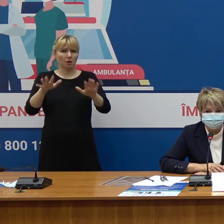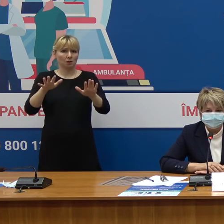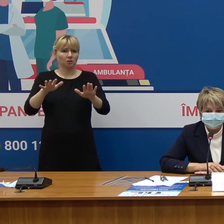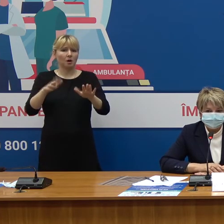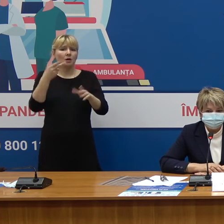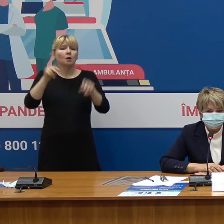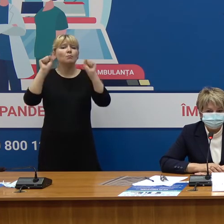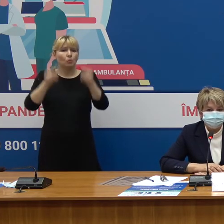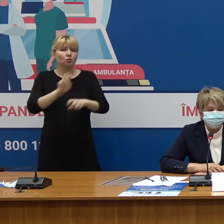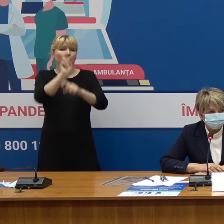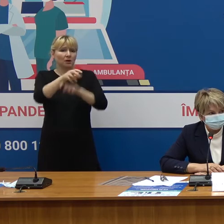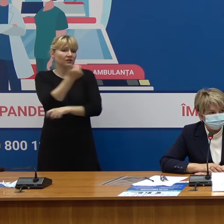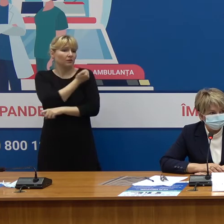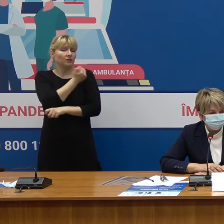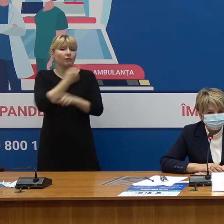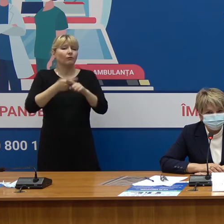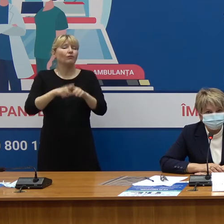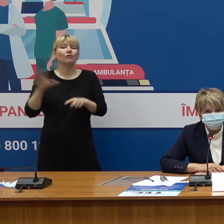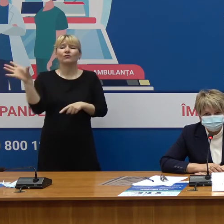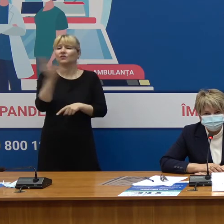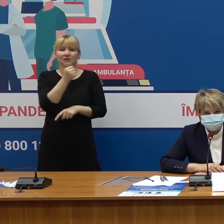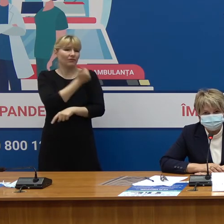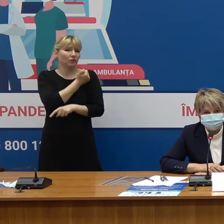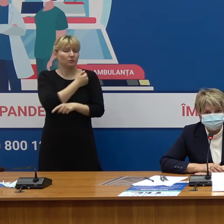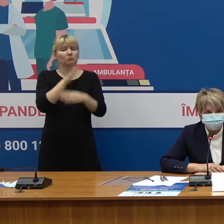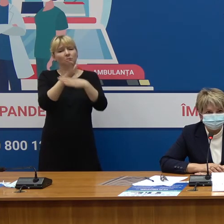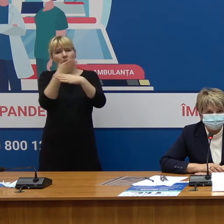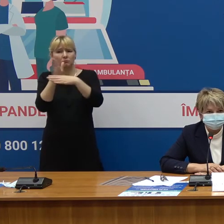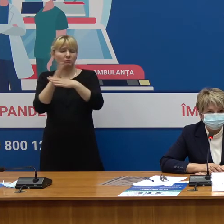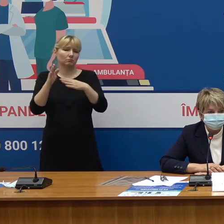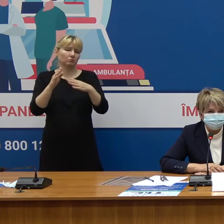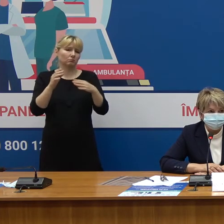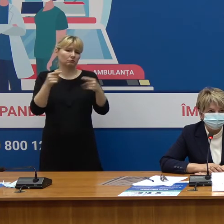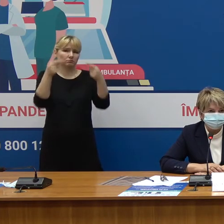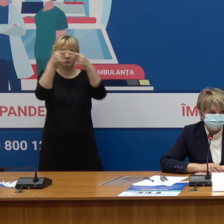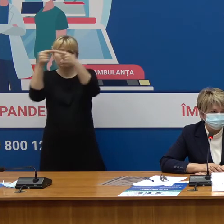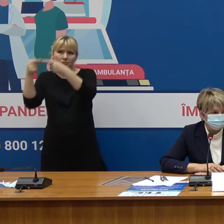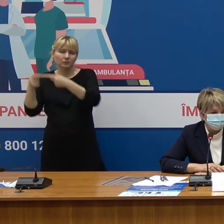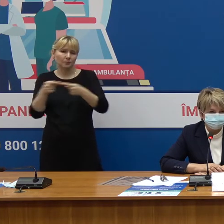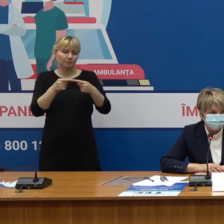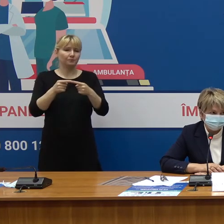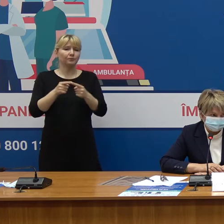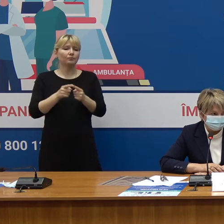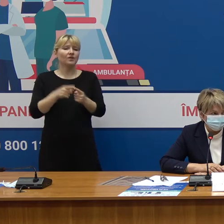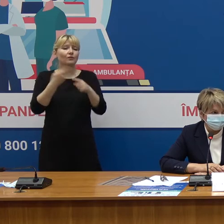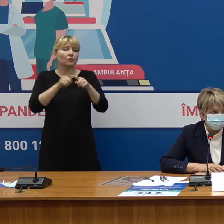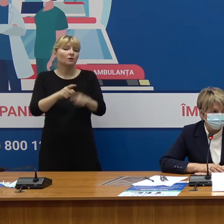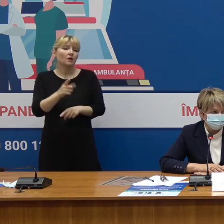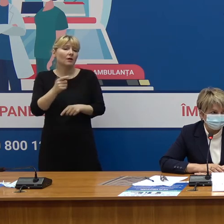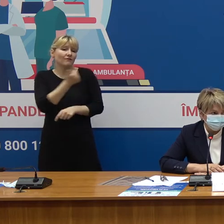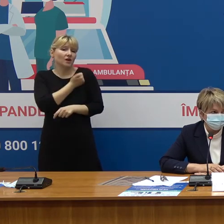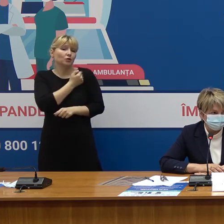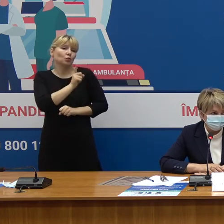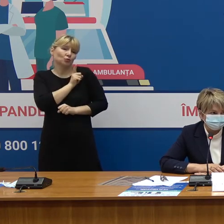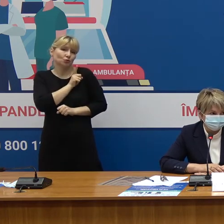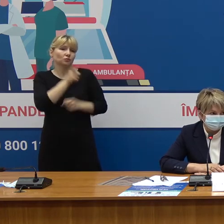Moldova Și toate vaccinurile sunt proporțional distribuite în țară și aceste vaccinuri vă așteaptă doar să